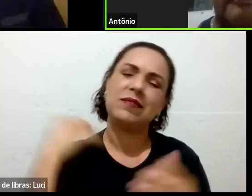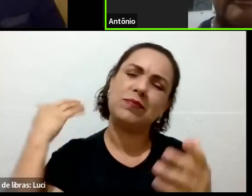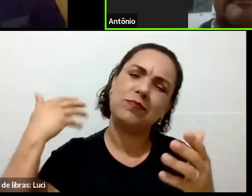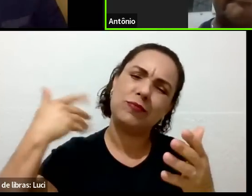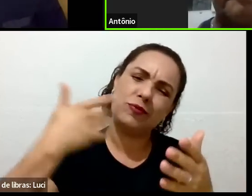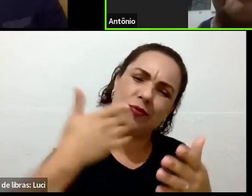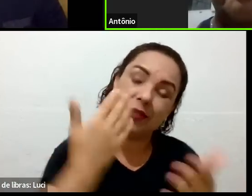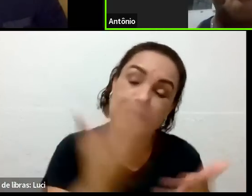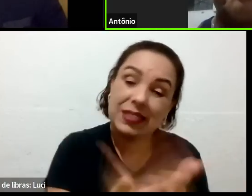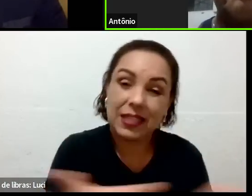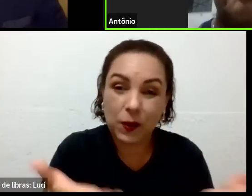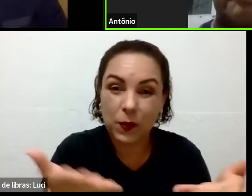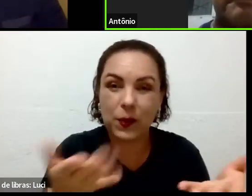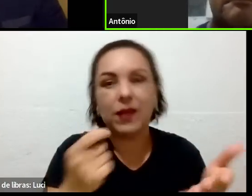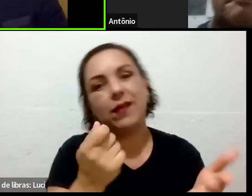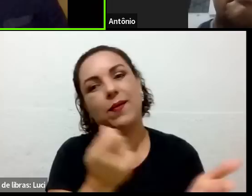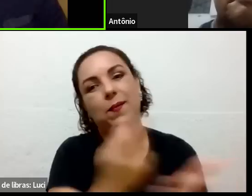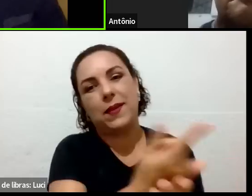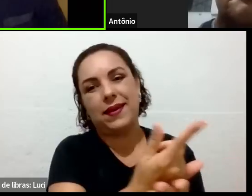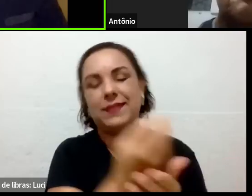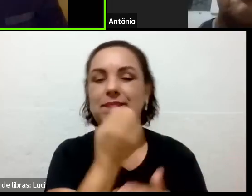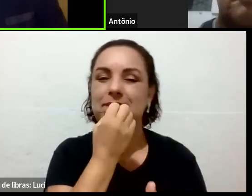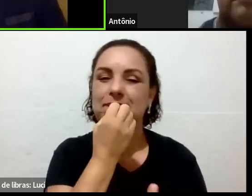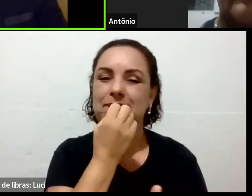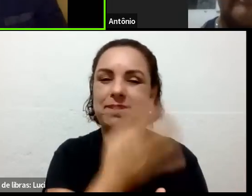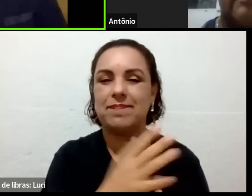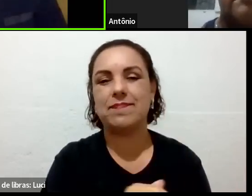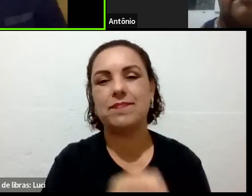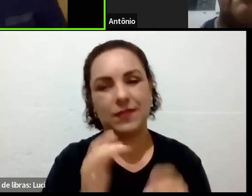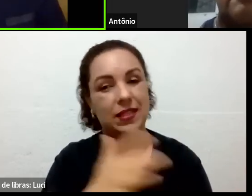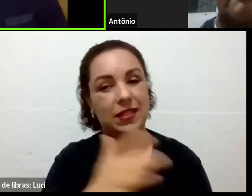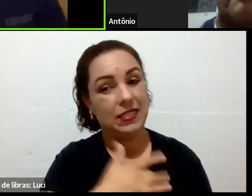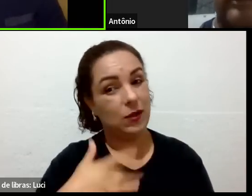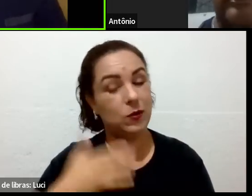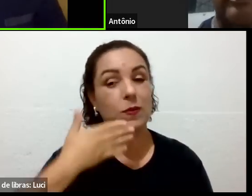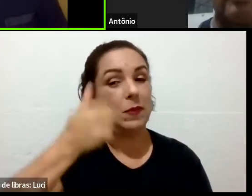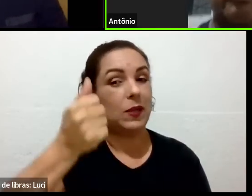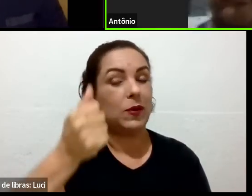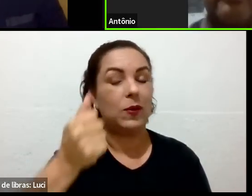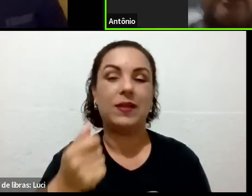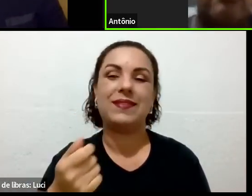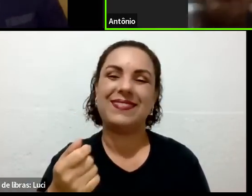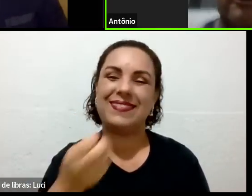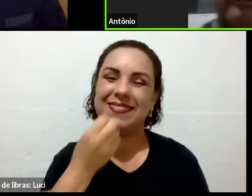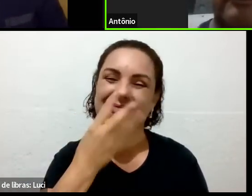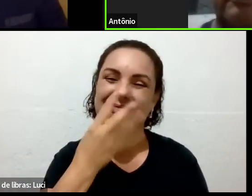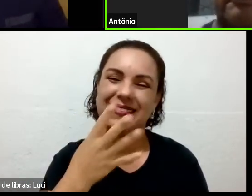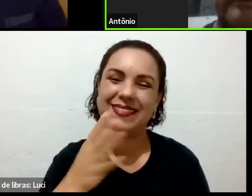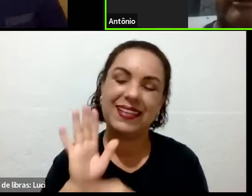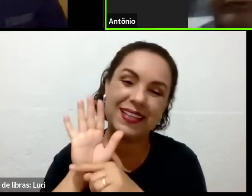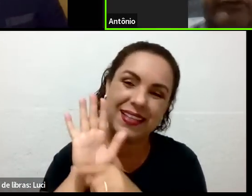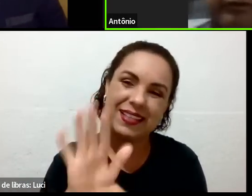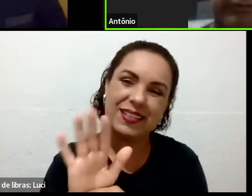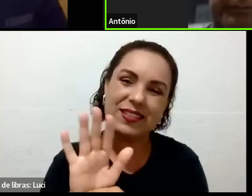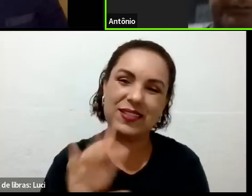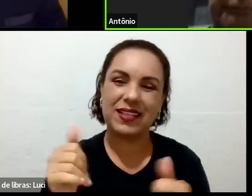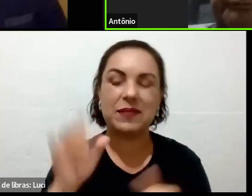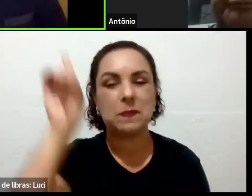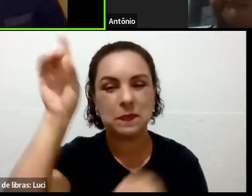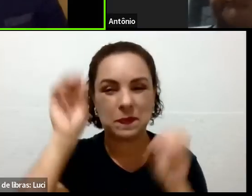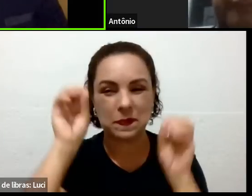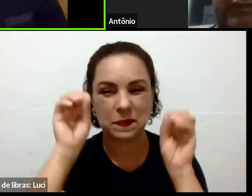chegou o momento agora do senhor investir na saúde, tá bom, senhor Antônio? forte abraço para o senhor, viu? Fica com Deus, que Deus te abençoe.